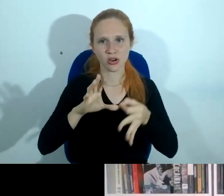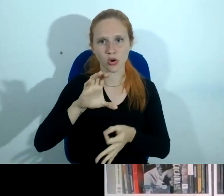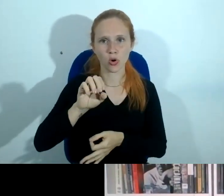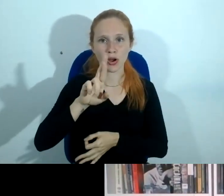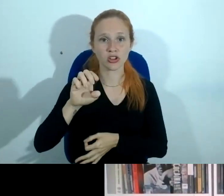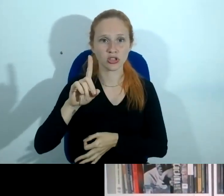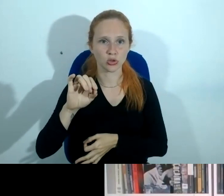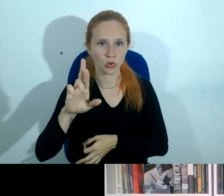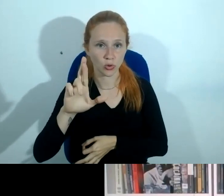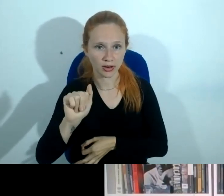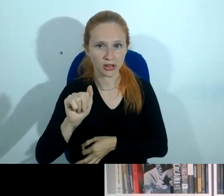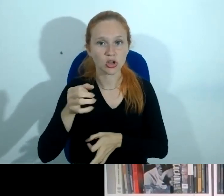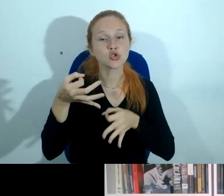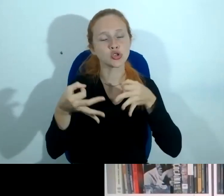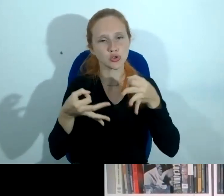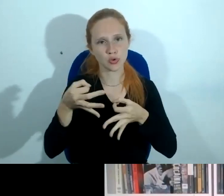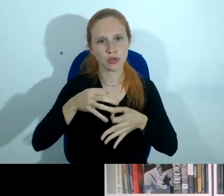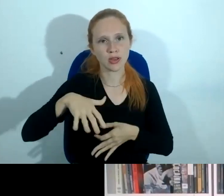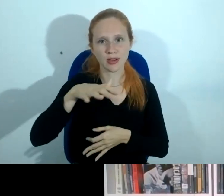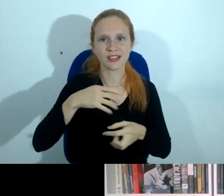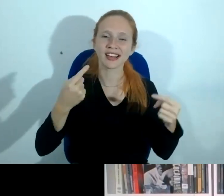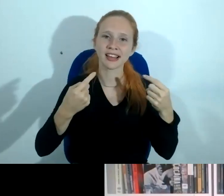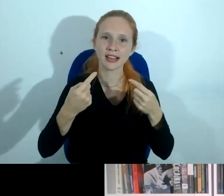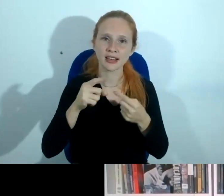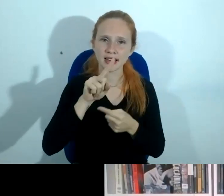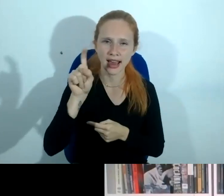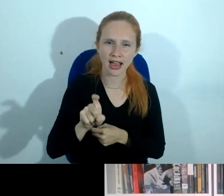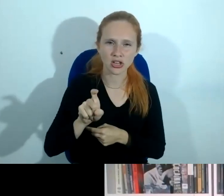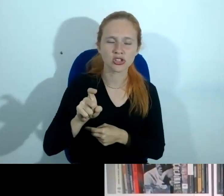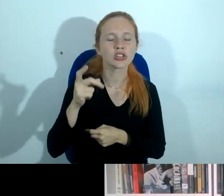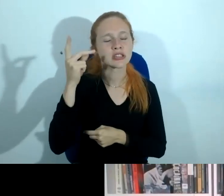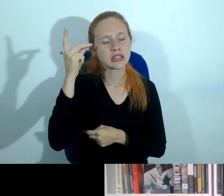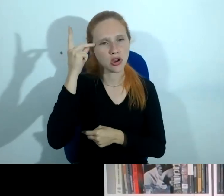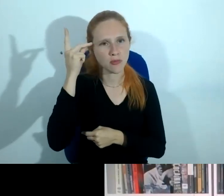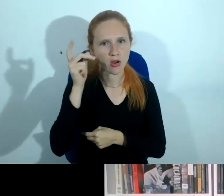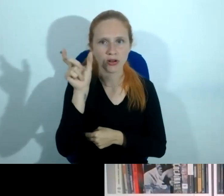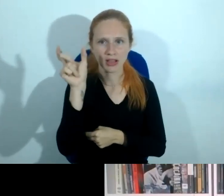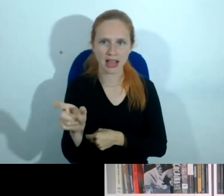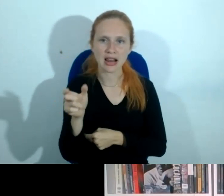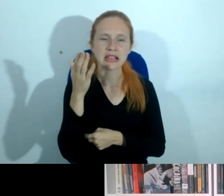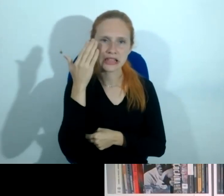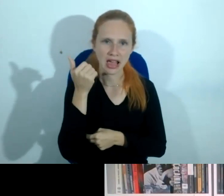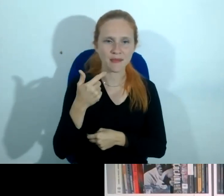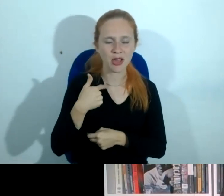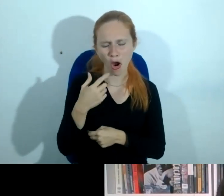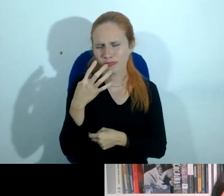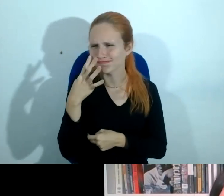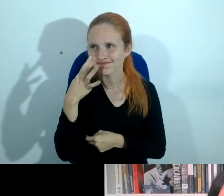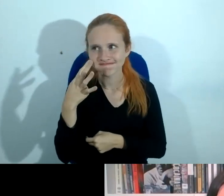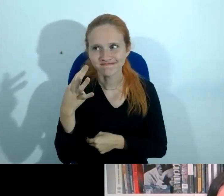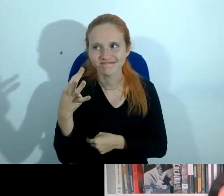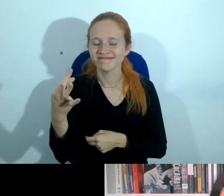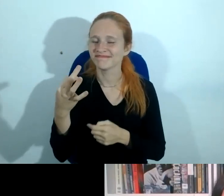Judiciária e do Departamento de Inquéritos Policiais de São Paulo. Ela sabe da minha grande admiração por ela